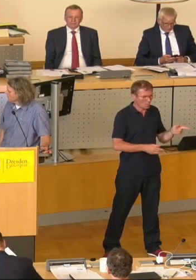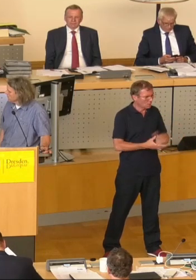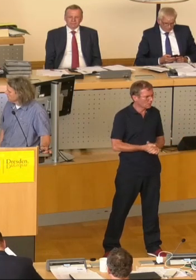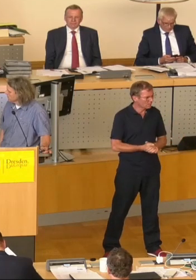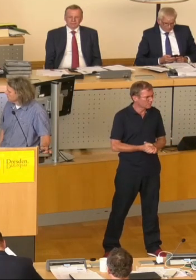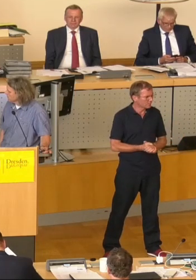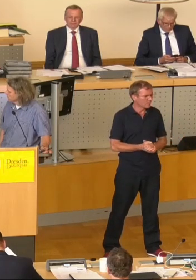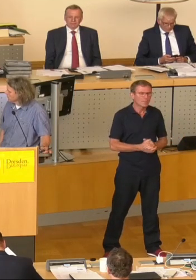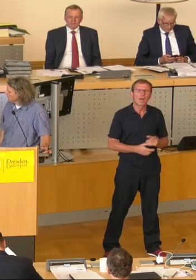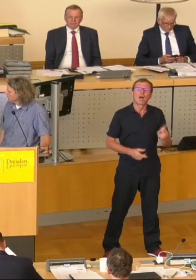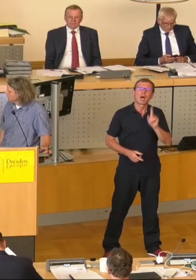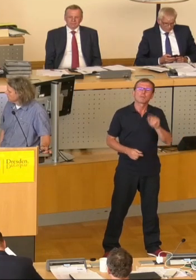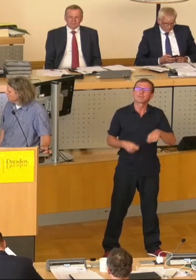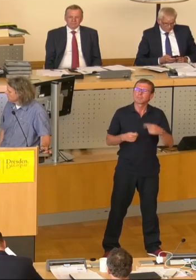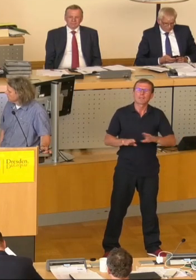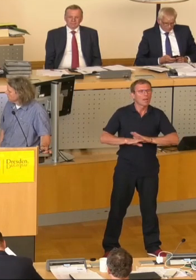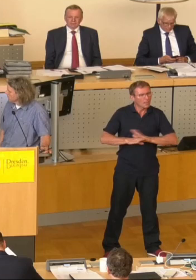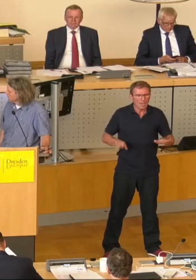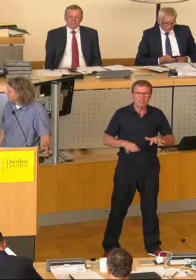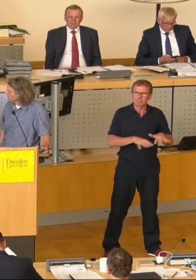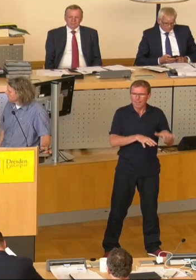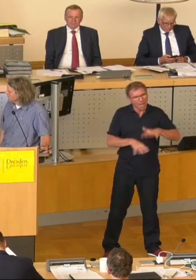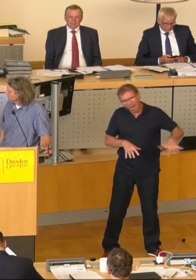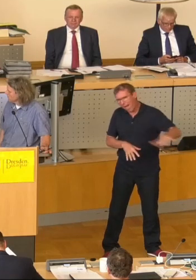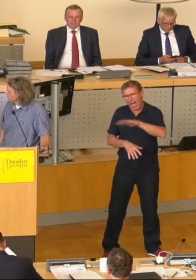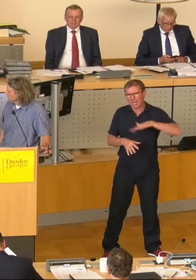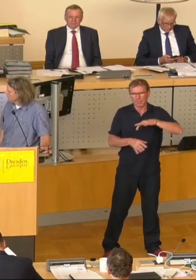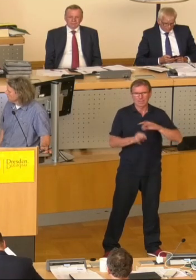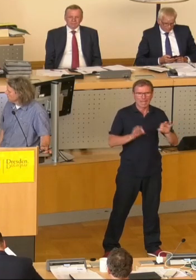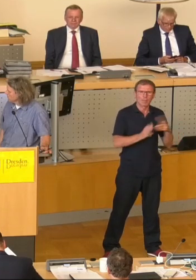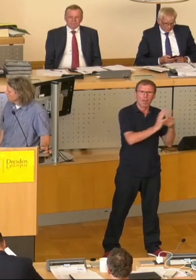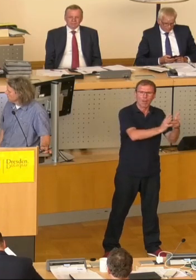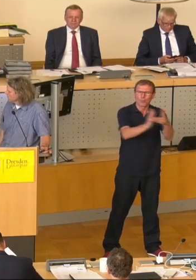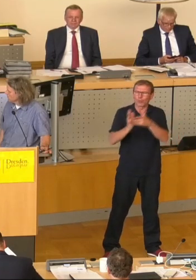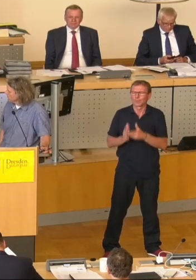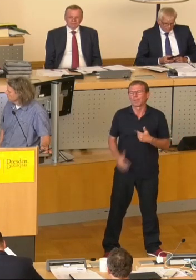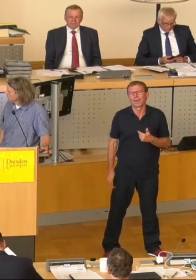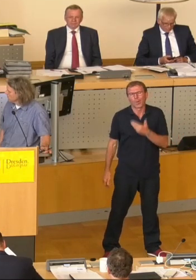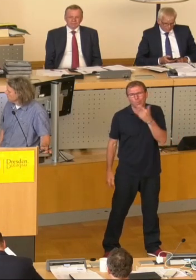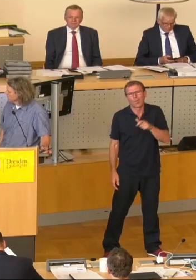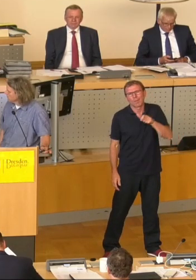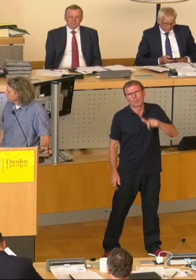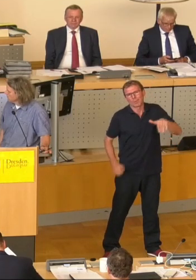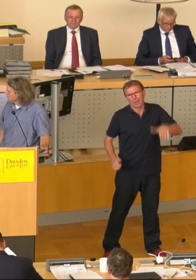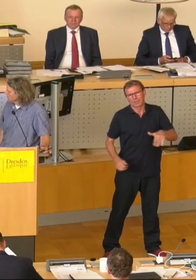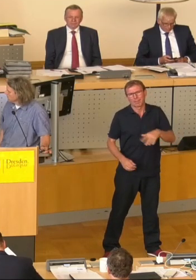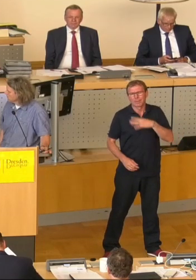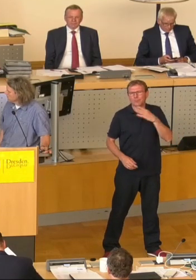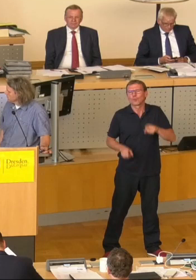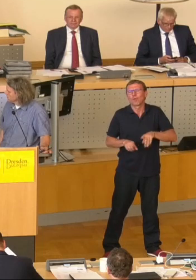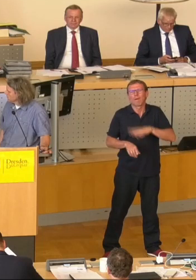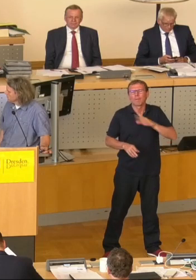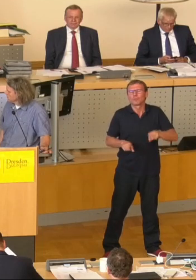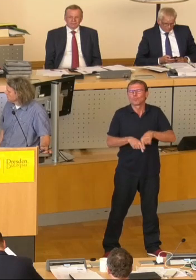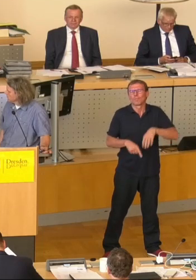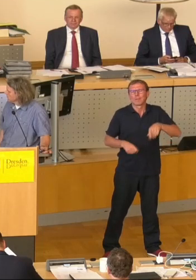keine flächendeckenden regelmäßigen Kontrollen, denn so viel Personal haben wir aufgrund der Bautätigkeit der Stadt Dresden und